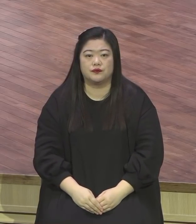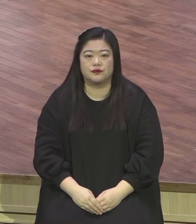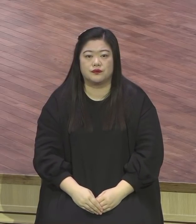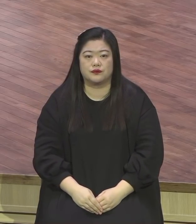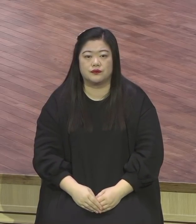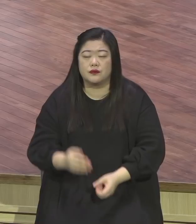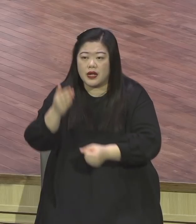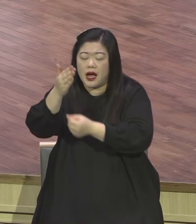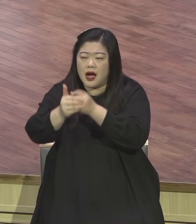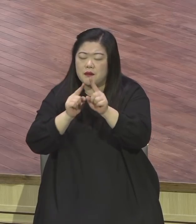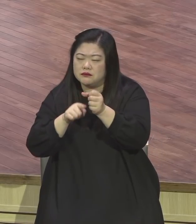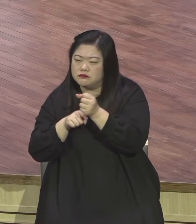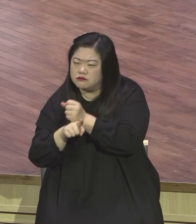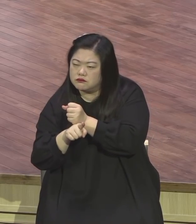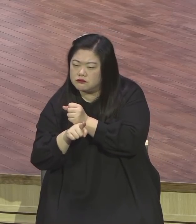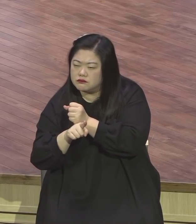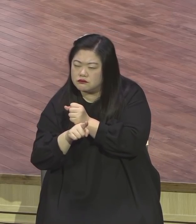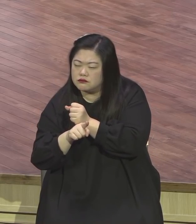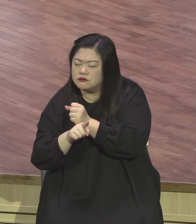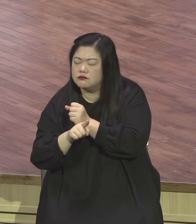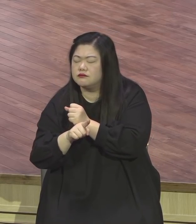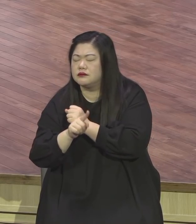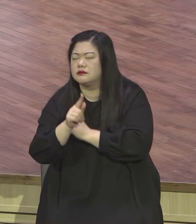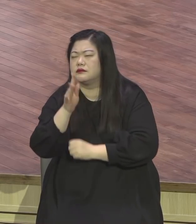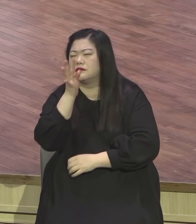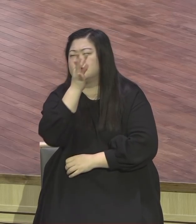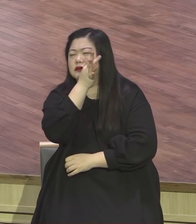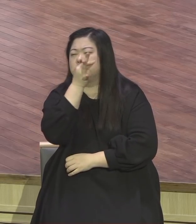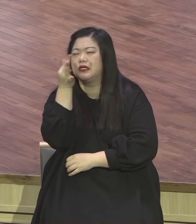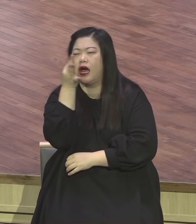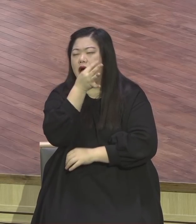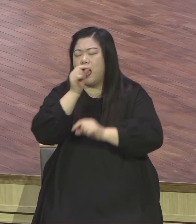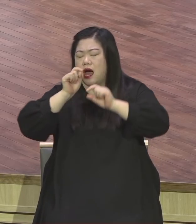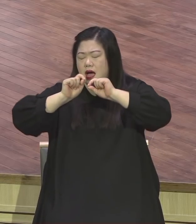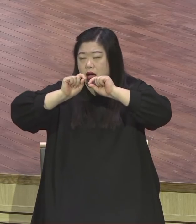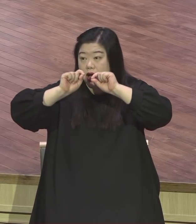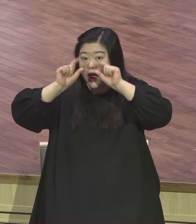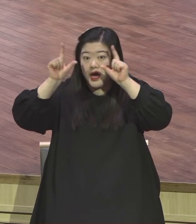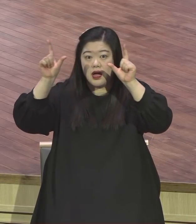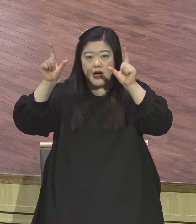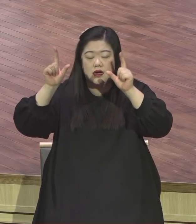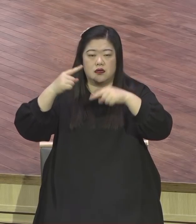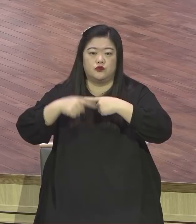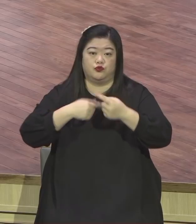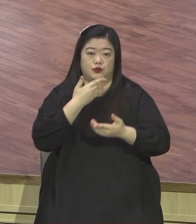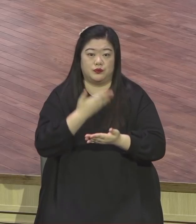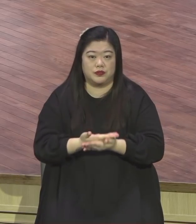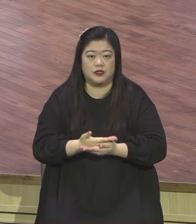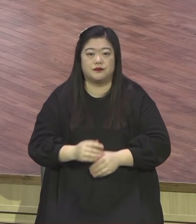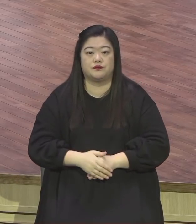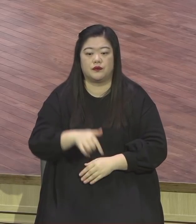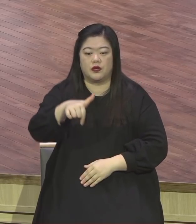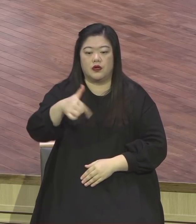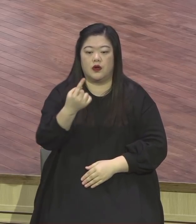열매가 맺히기 시작하돼요. 깨닫는다. 홀로시 1장 6절에 보면 이 사실을 강조합니다. 이 복음이